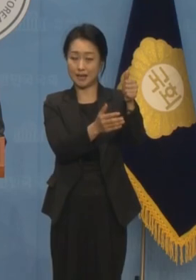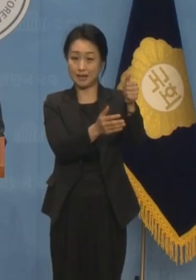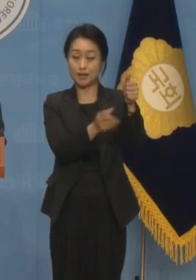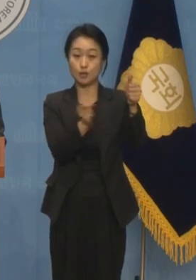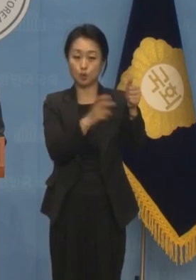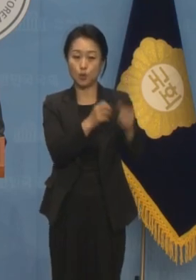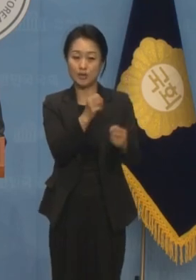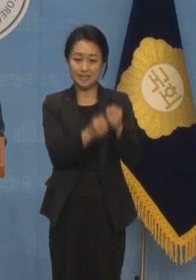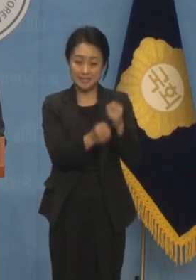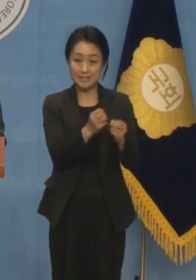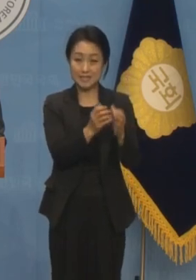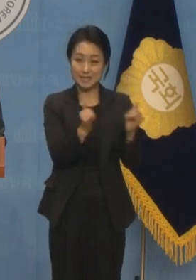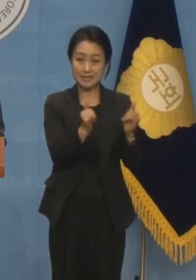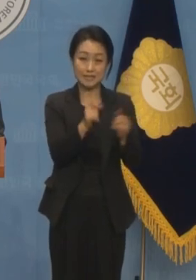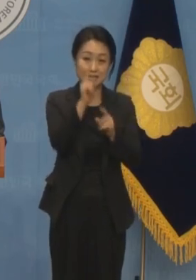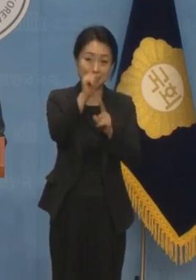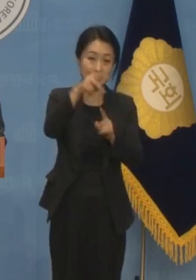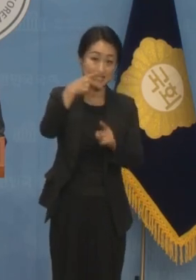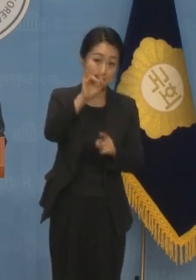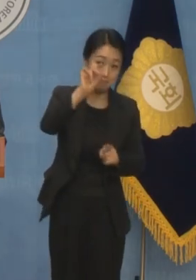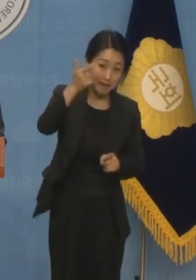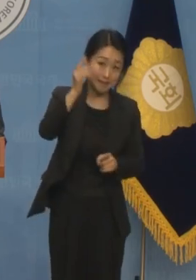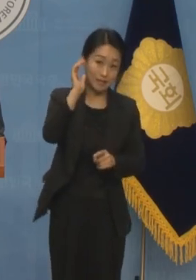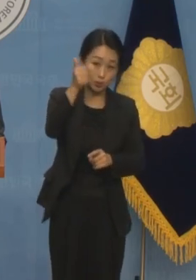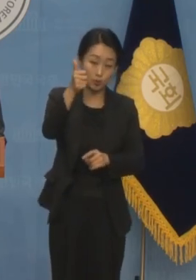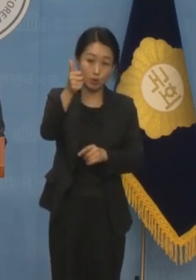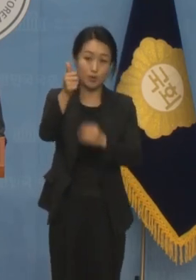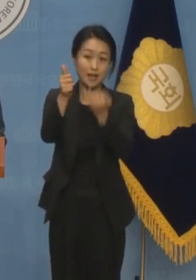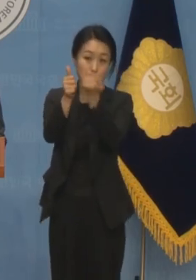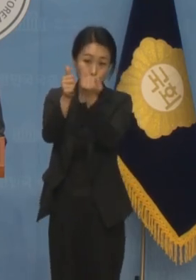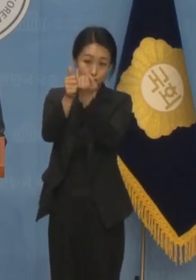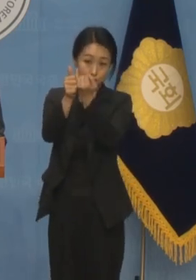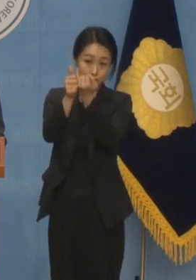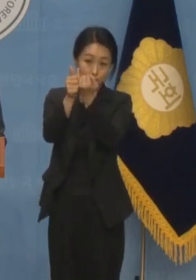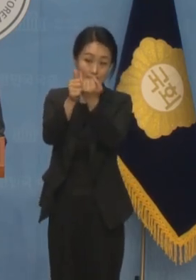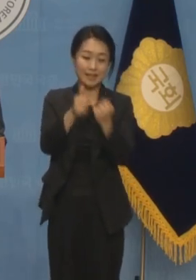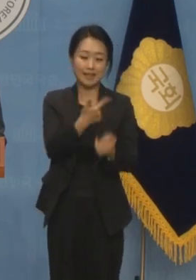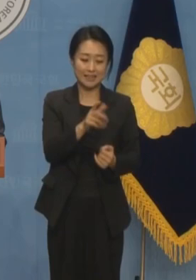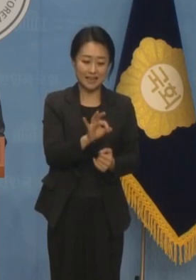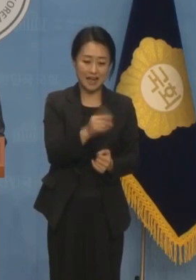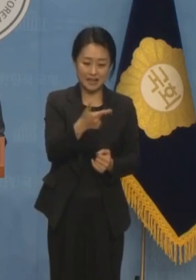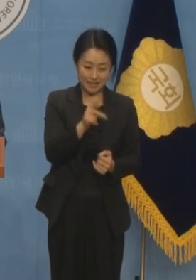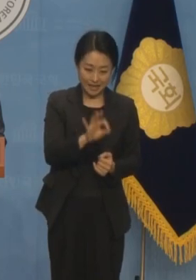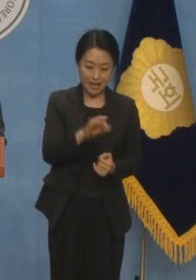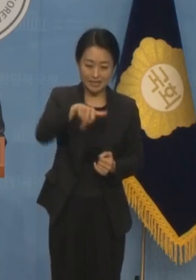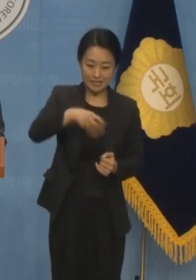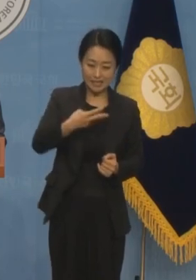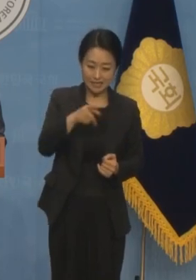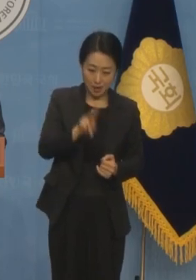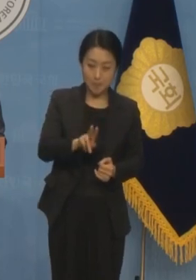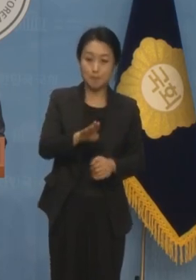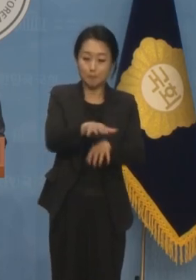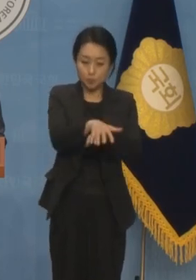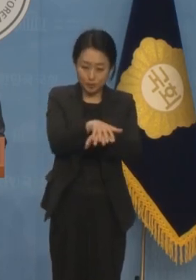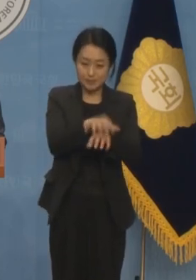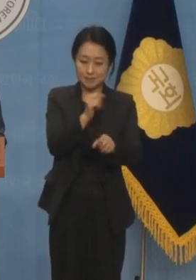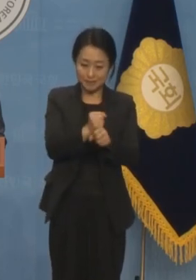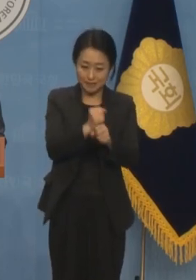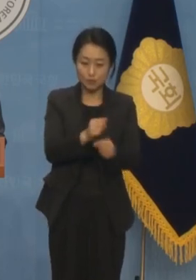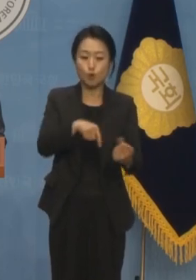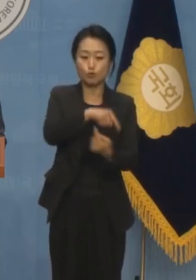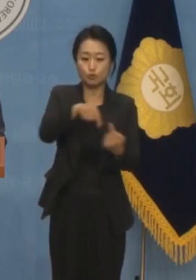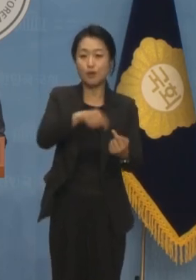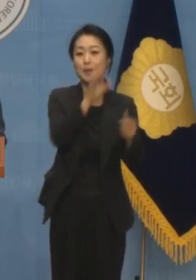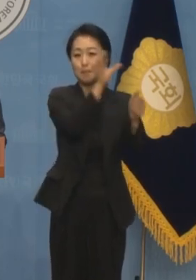시인이 이승만 대통령과 영부인의 지원 아래 낭랑클럽을 조직하고 운영했던 내용이 기록돼 있습니다.